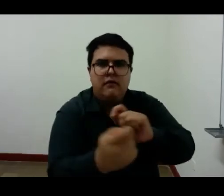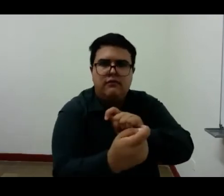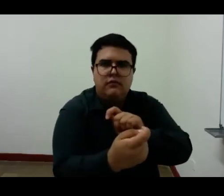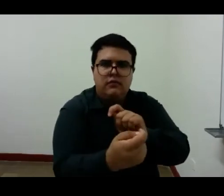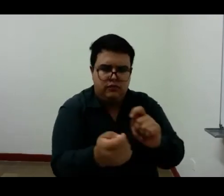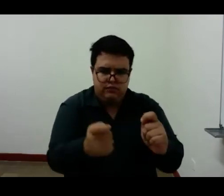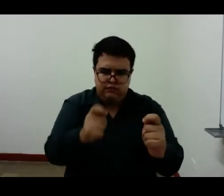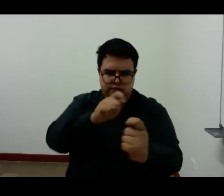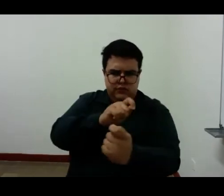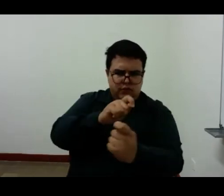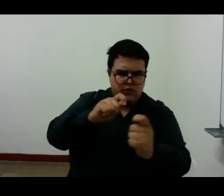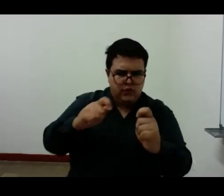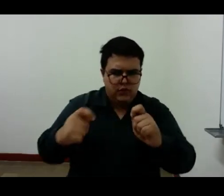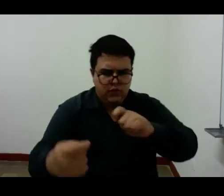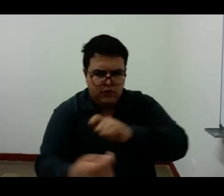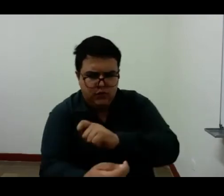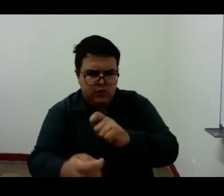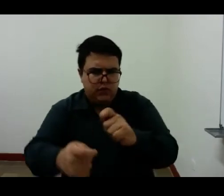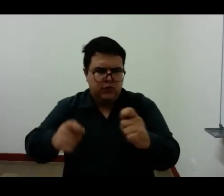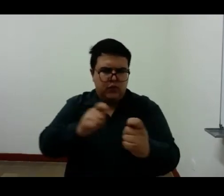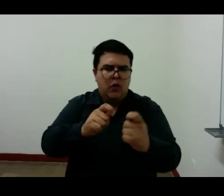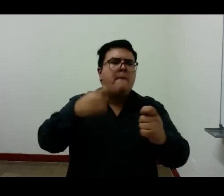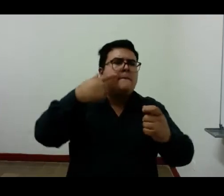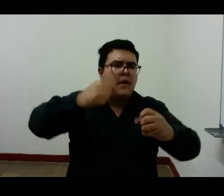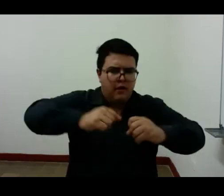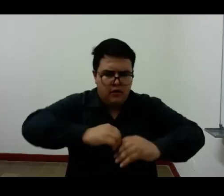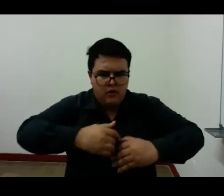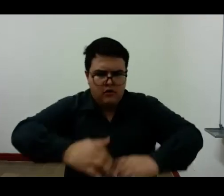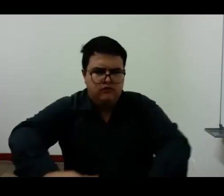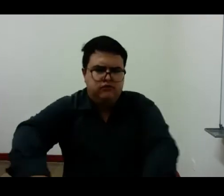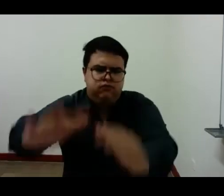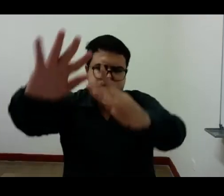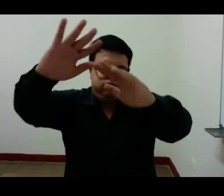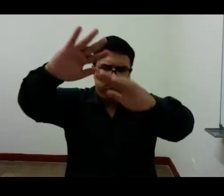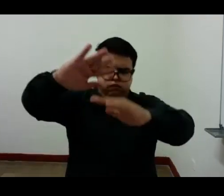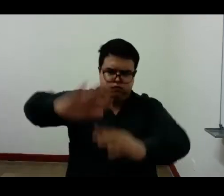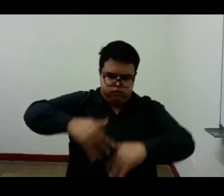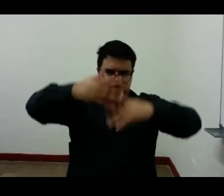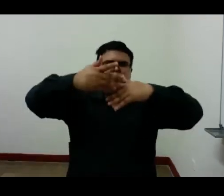son una ola entre las olas como las palabras de George Bataille